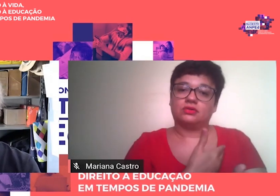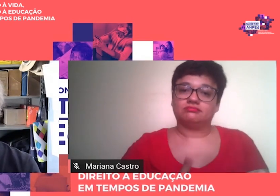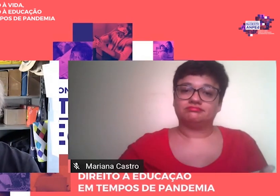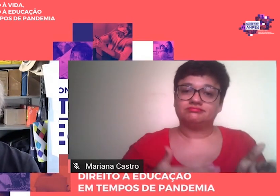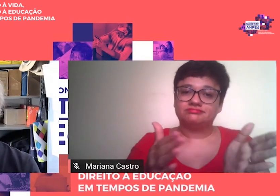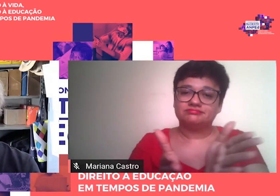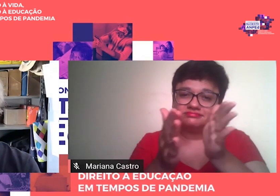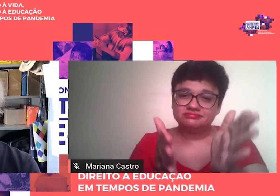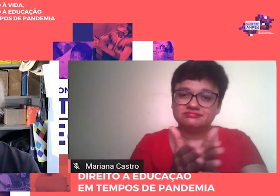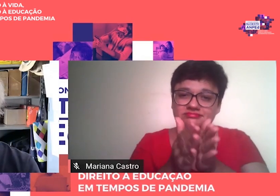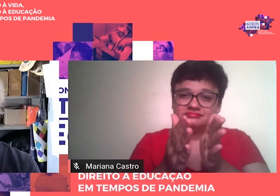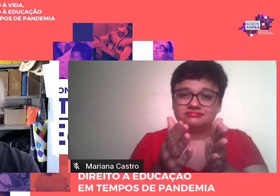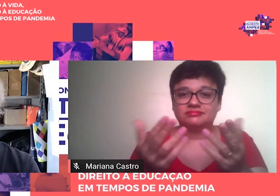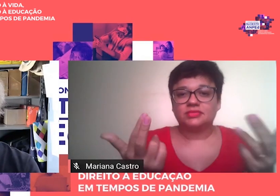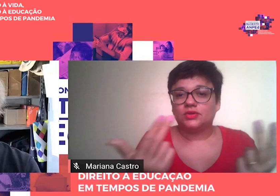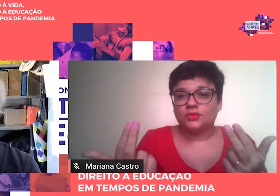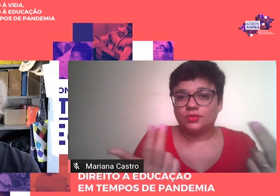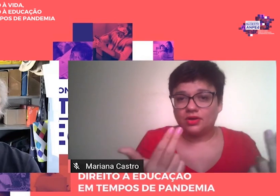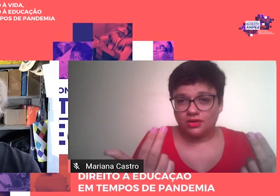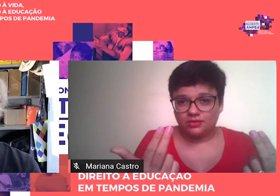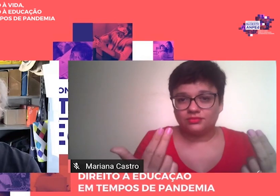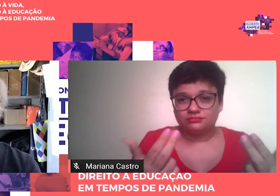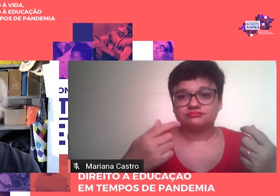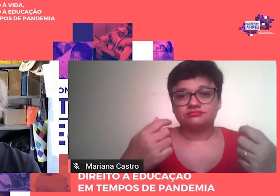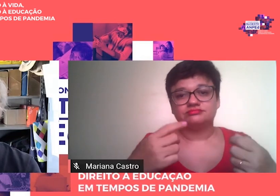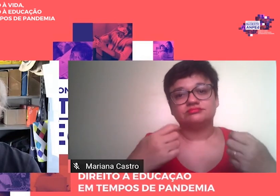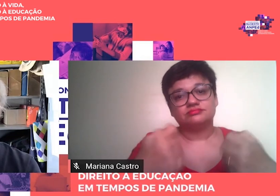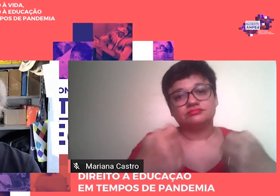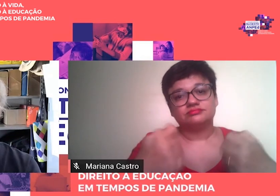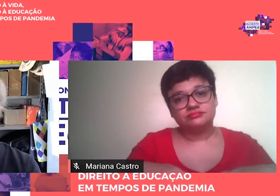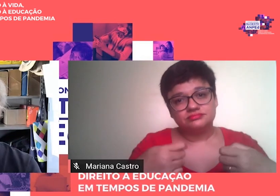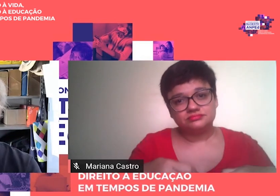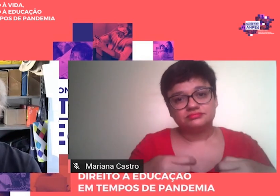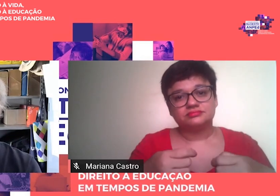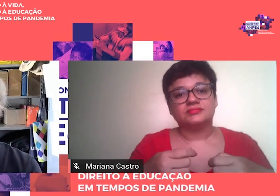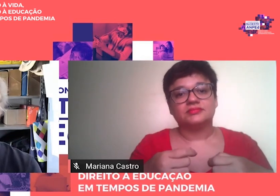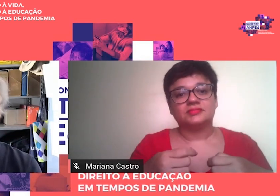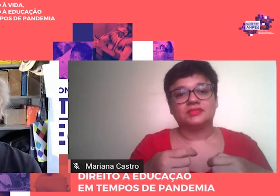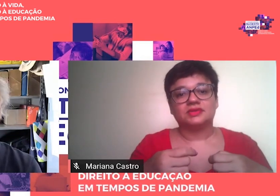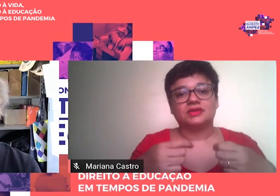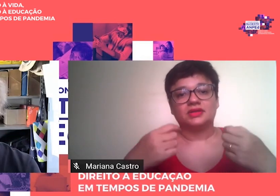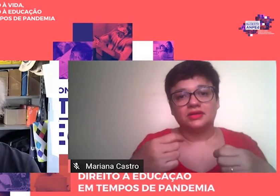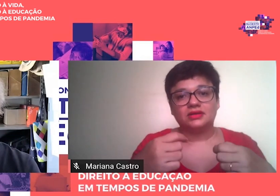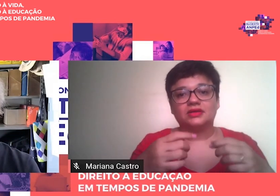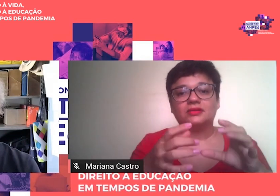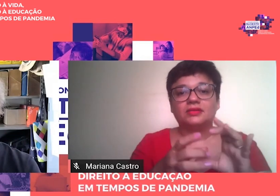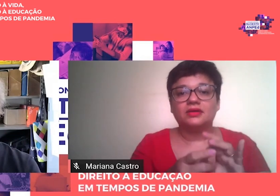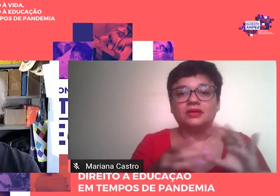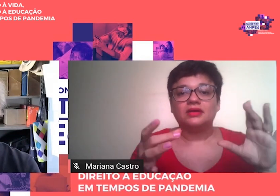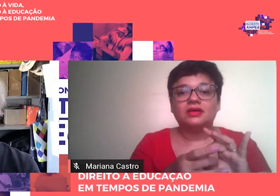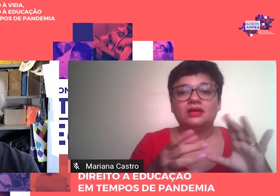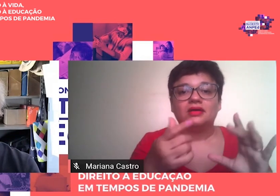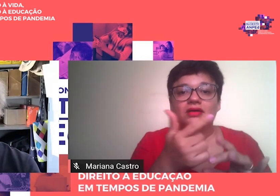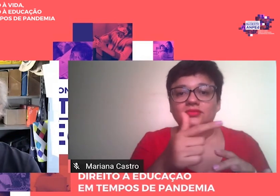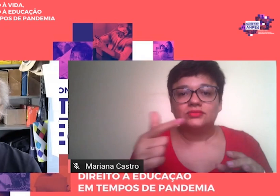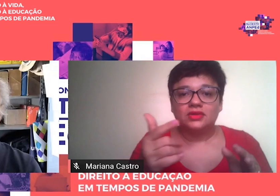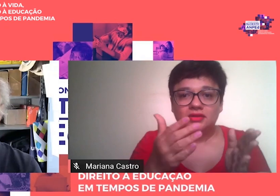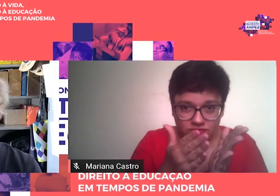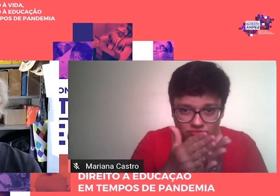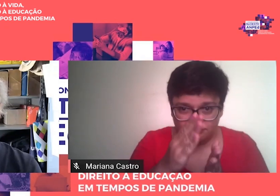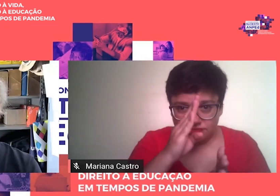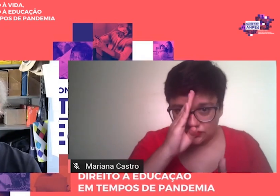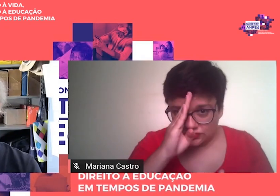exige disciplina, ou seja, diretivismo ao invés de espontaneísmo. Assim,